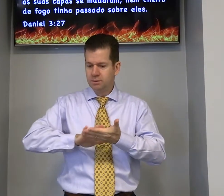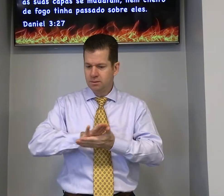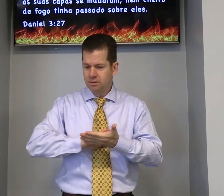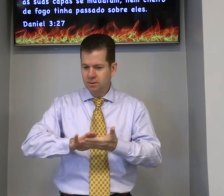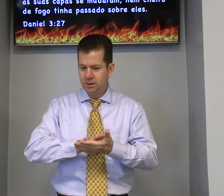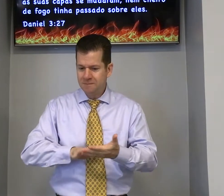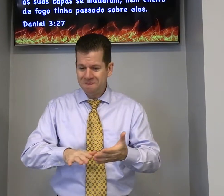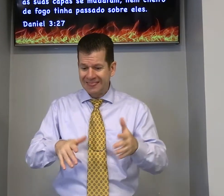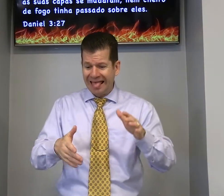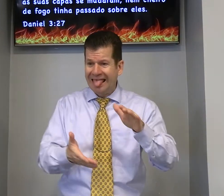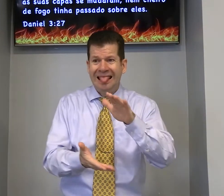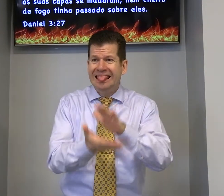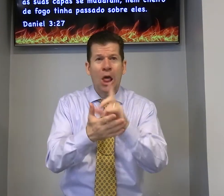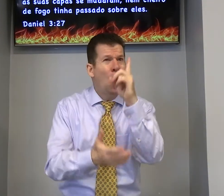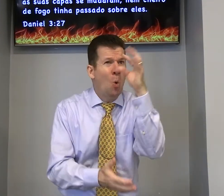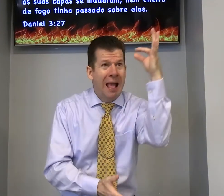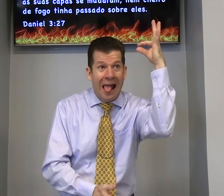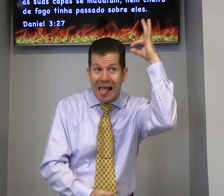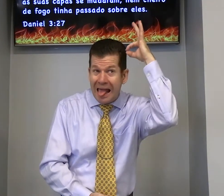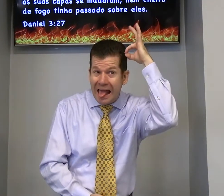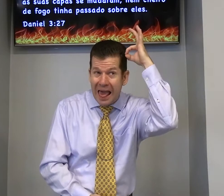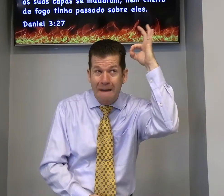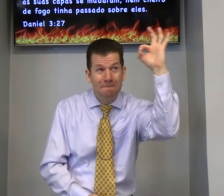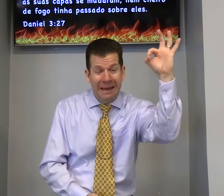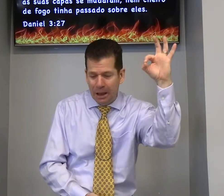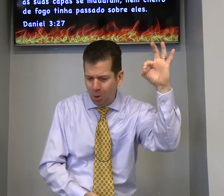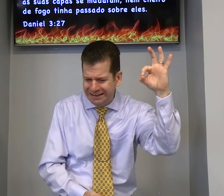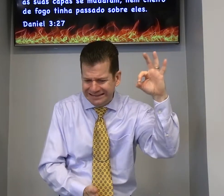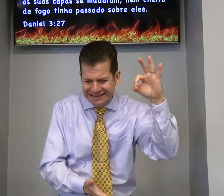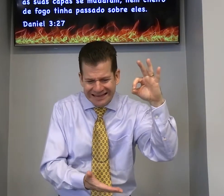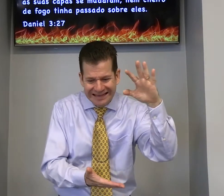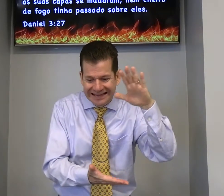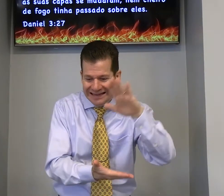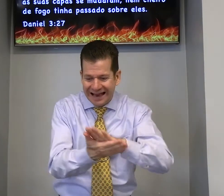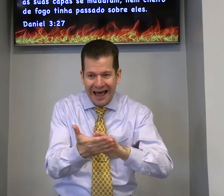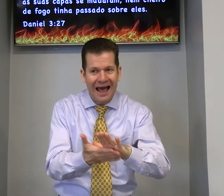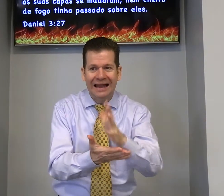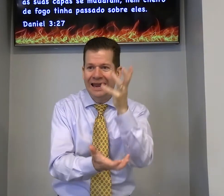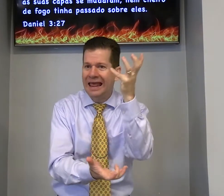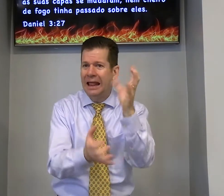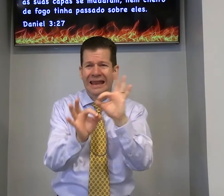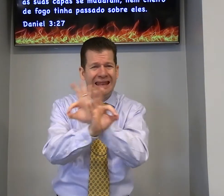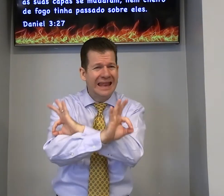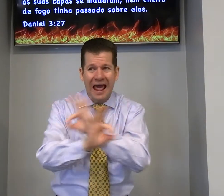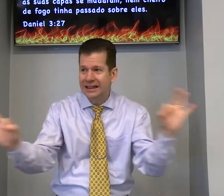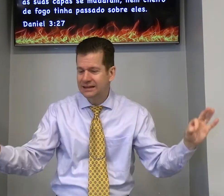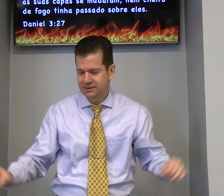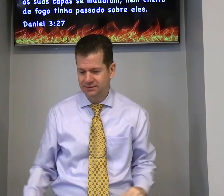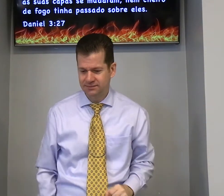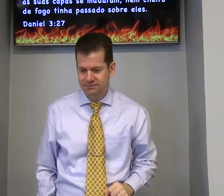tocou neles nem o cabelo estava queimado nada